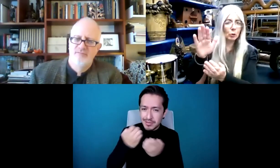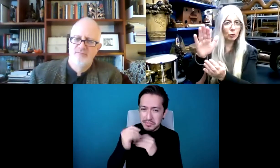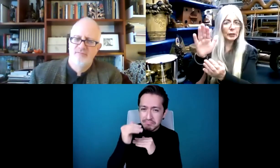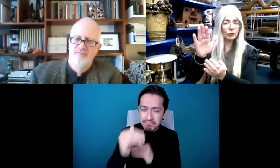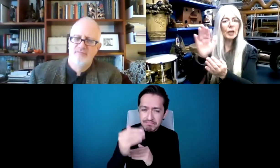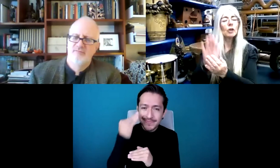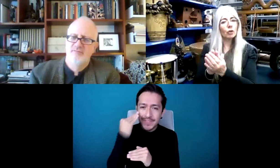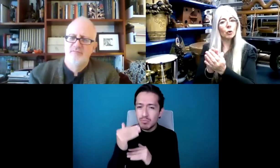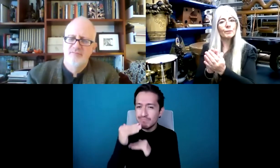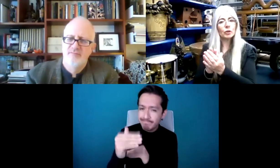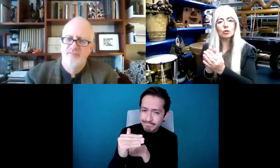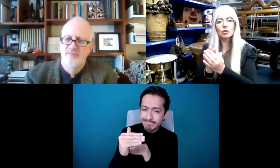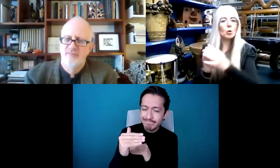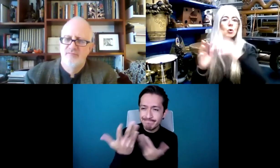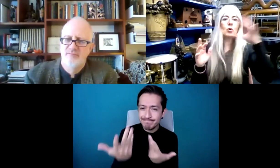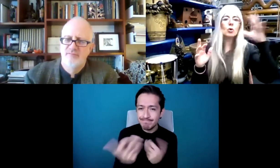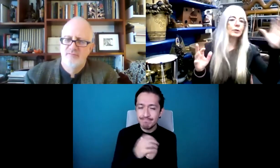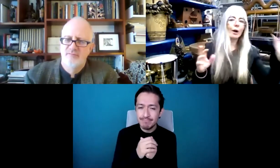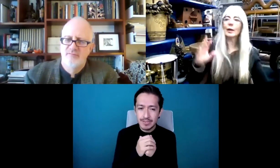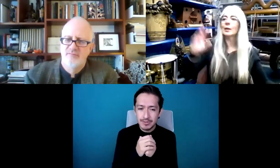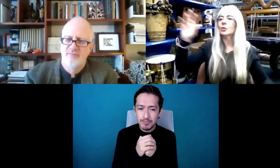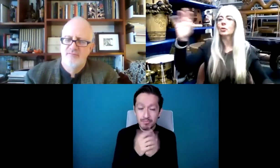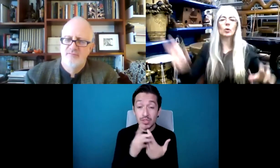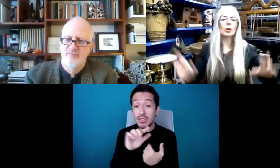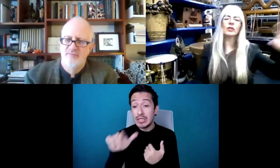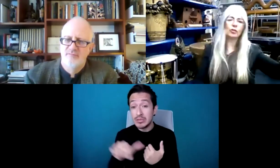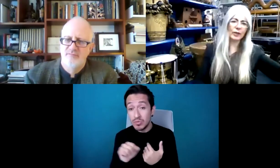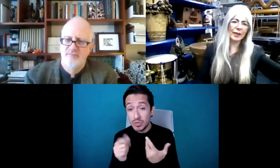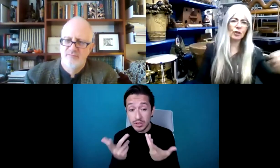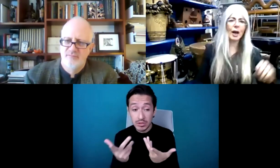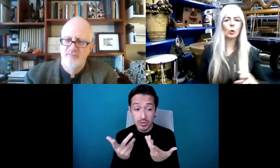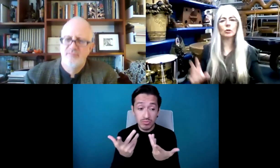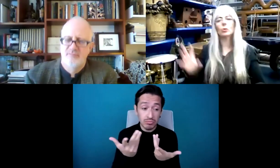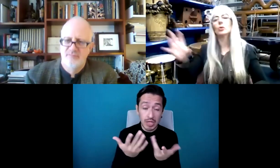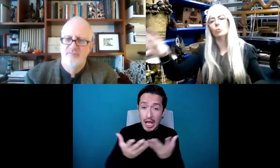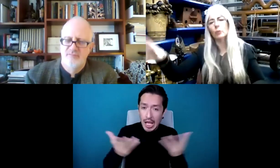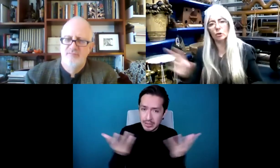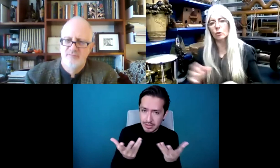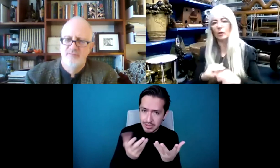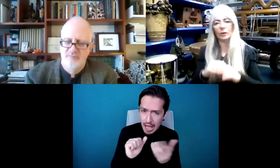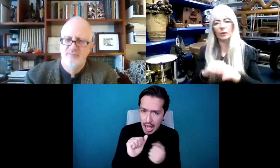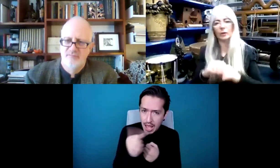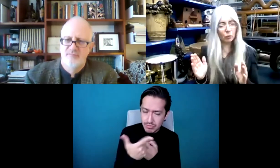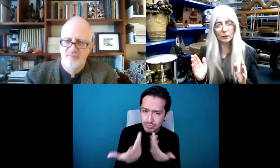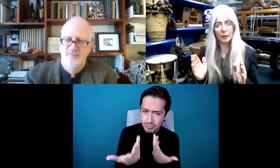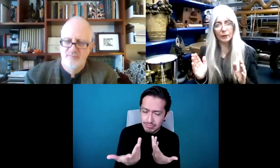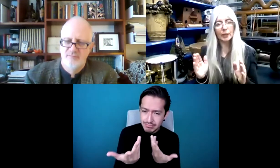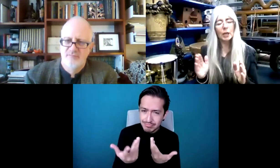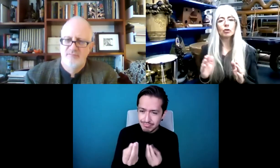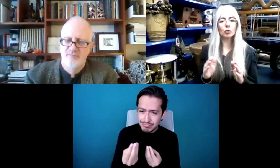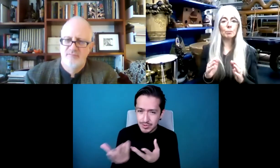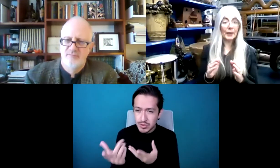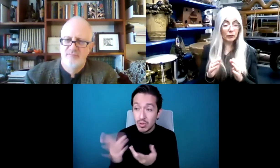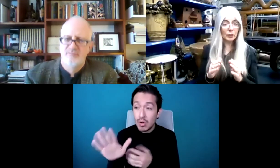y luego tienes que producir un bien. No puedes decir, ay, dame una